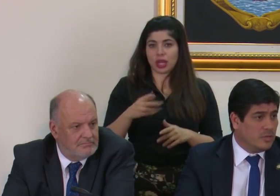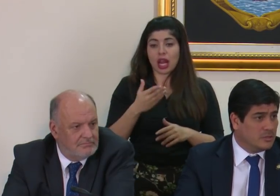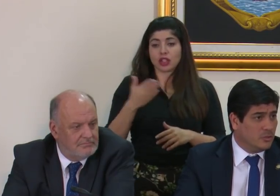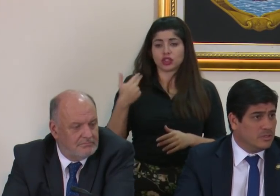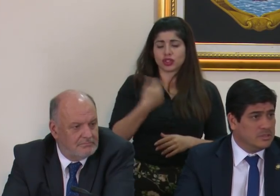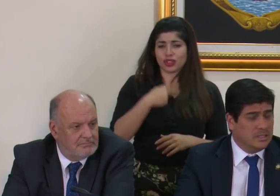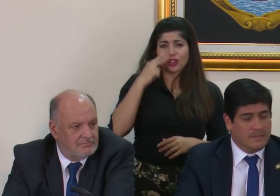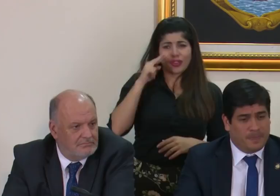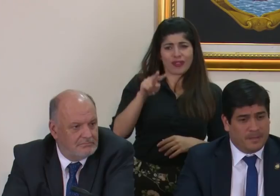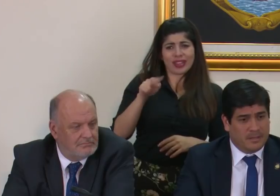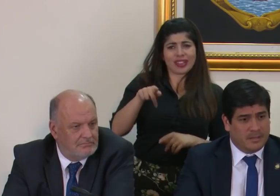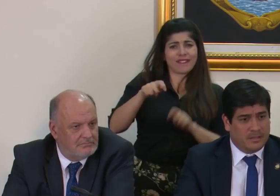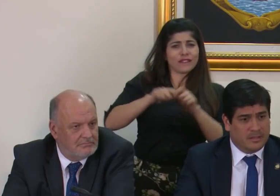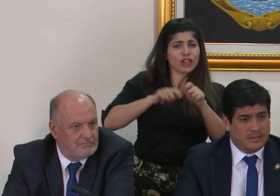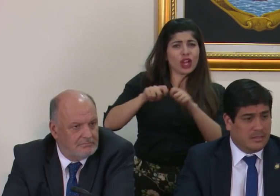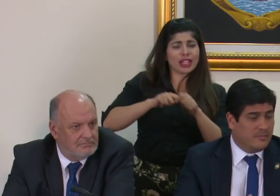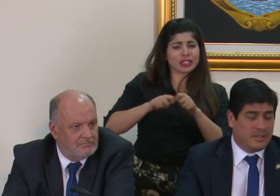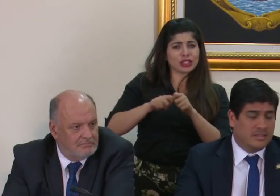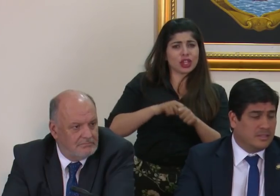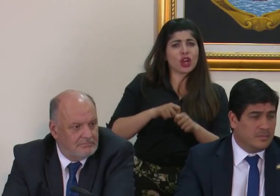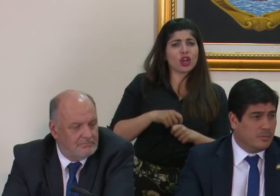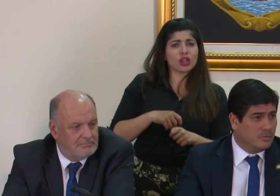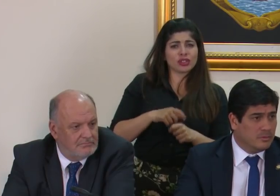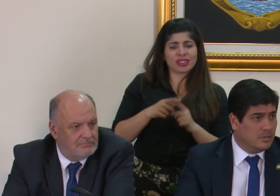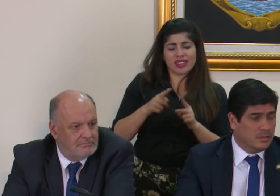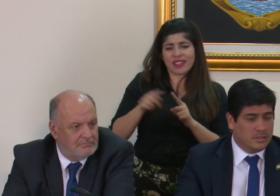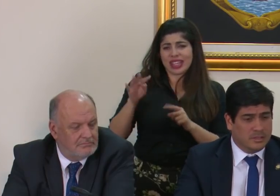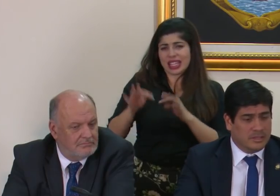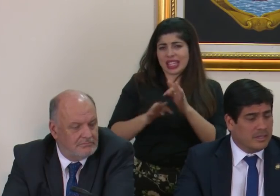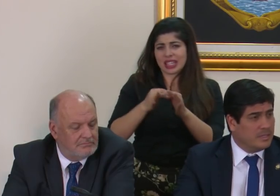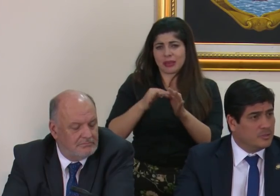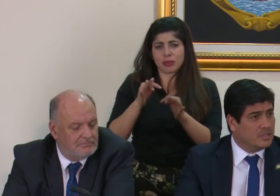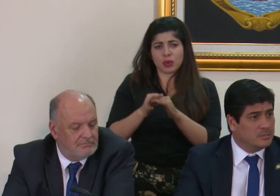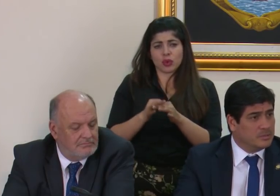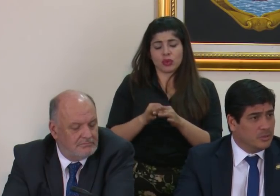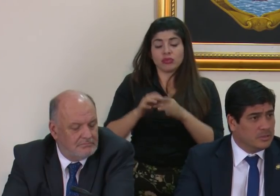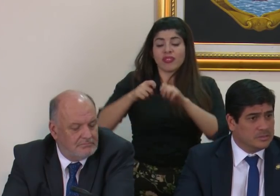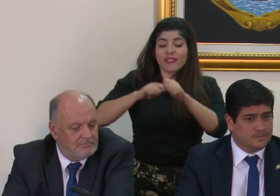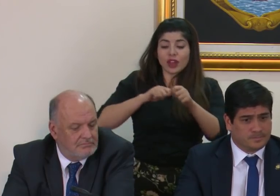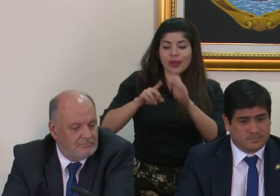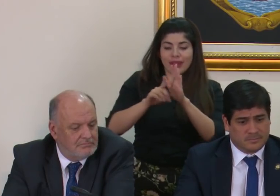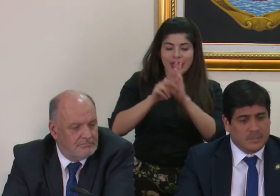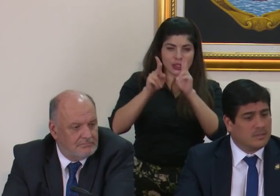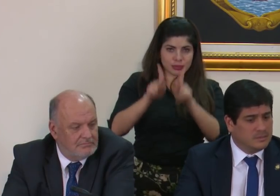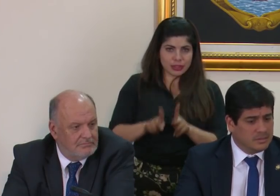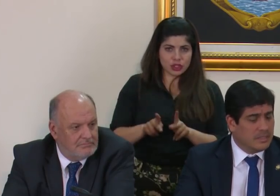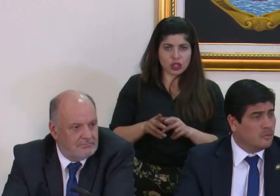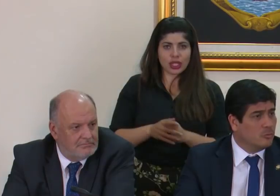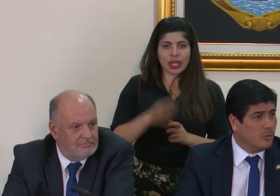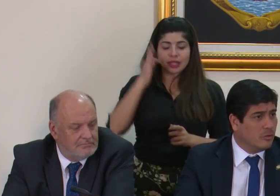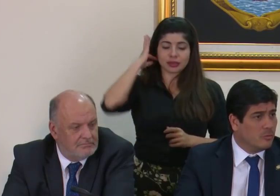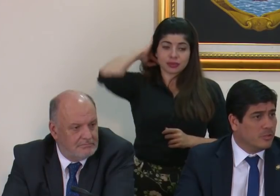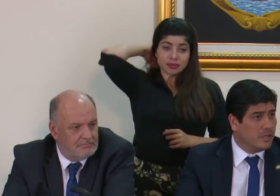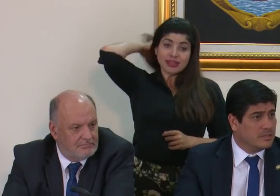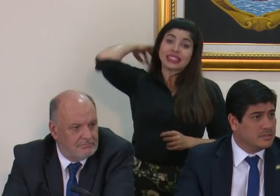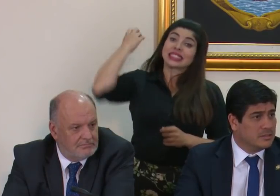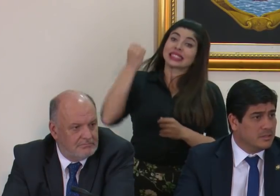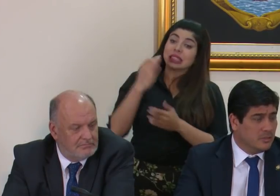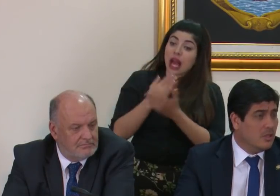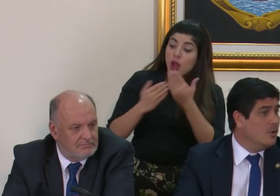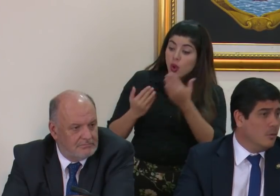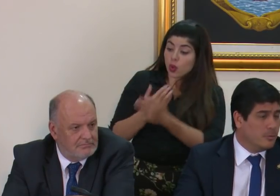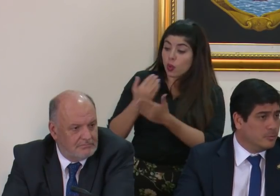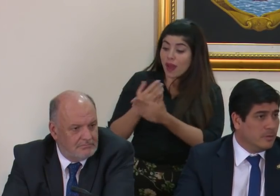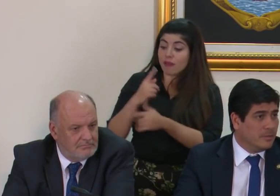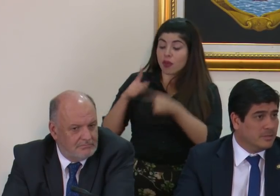son violaciones de diferente tipo de derechos de las personas si hay algo nuevo que comunicar en ese